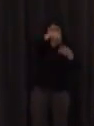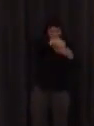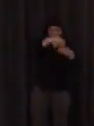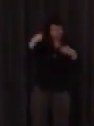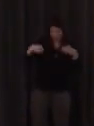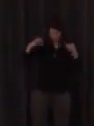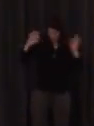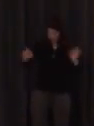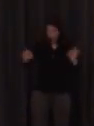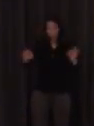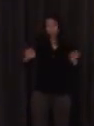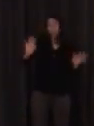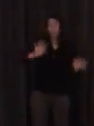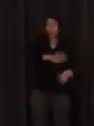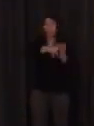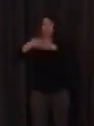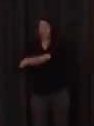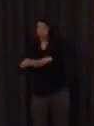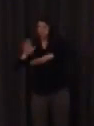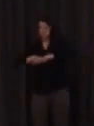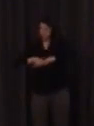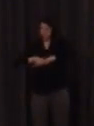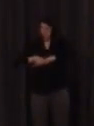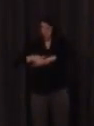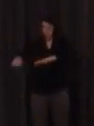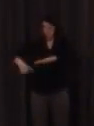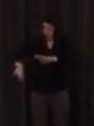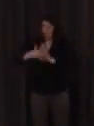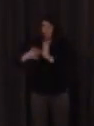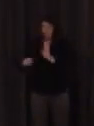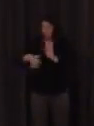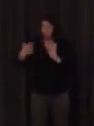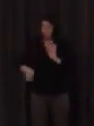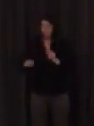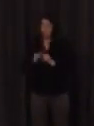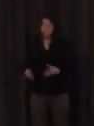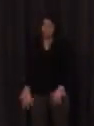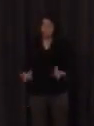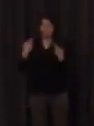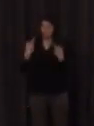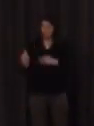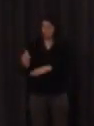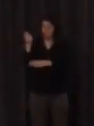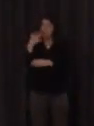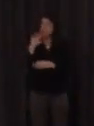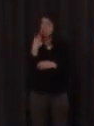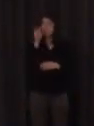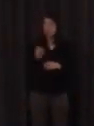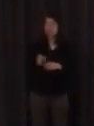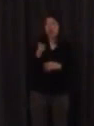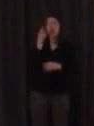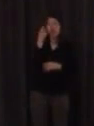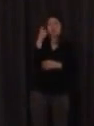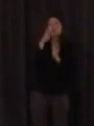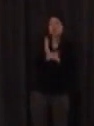que hablamos del mundo competencial que tengan esa competencia y si un alumno de historia sabe